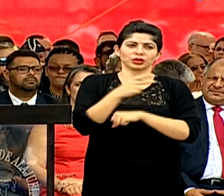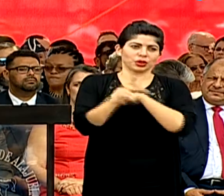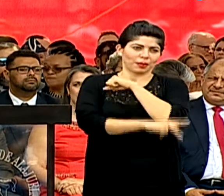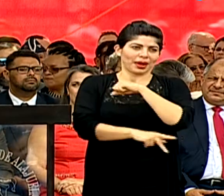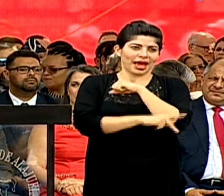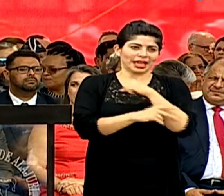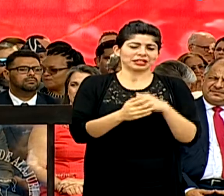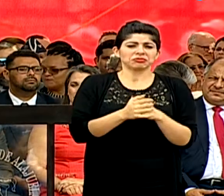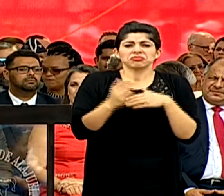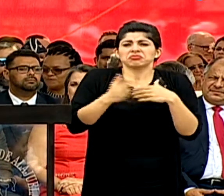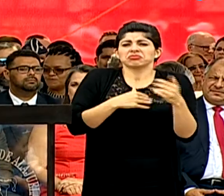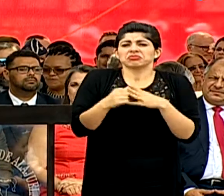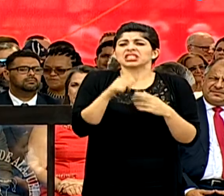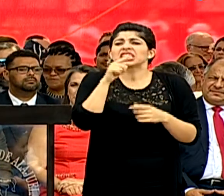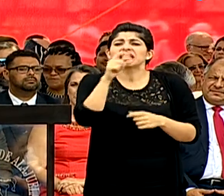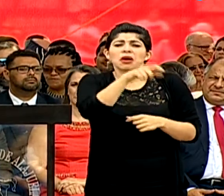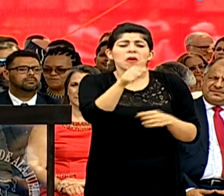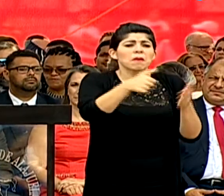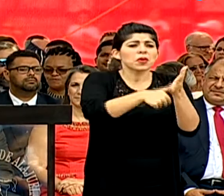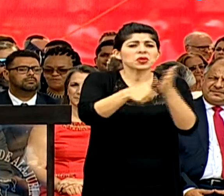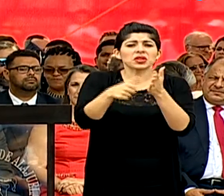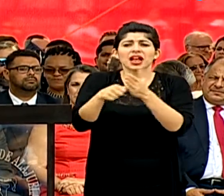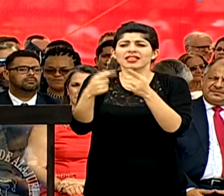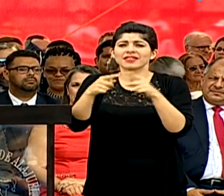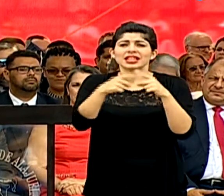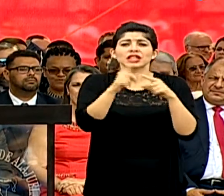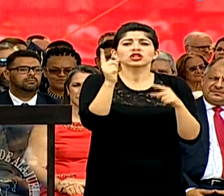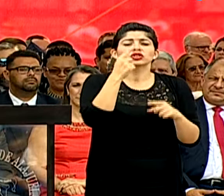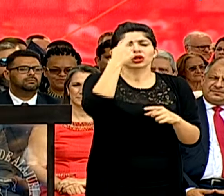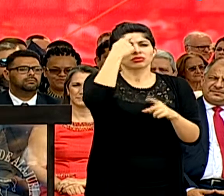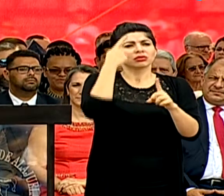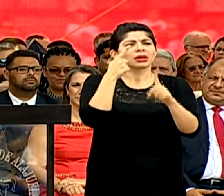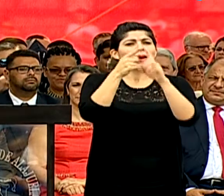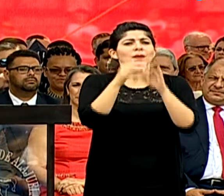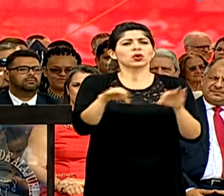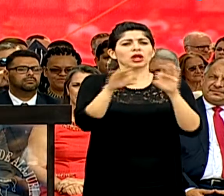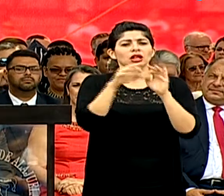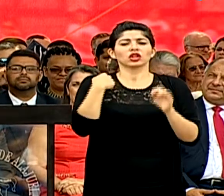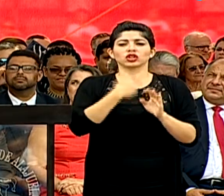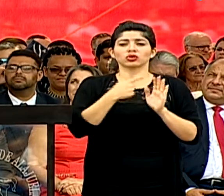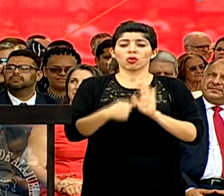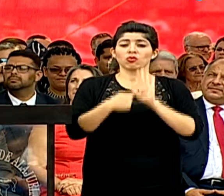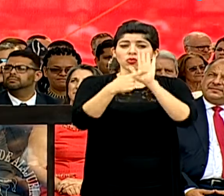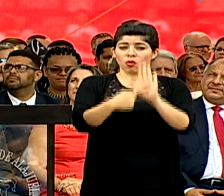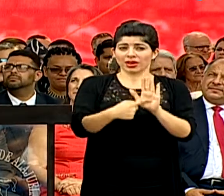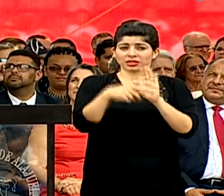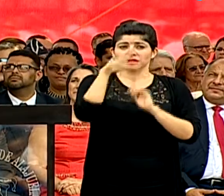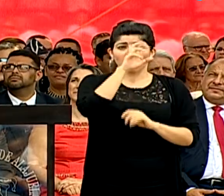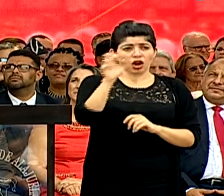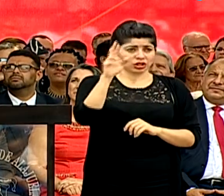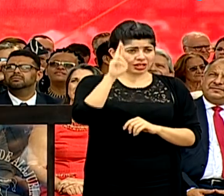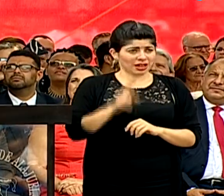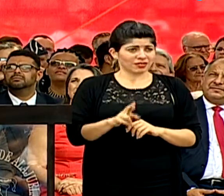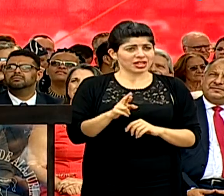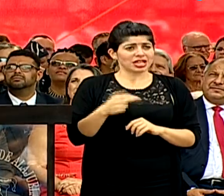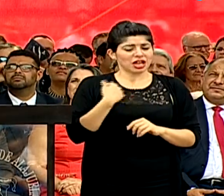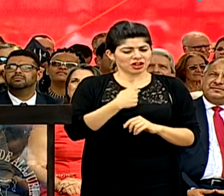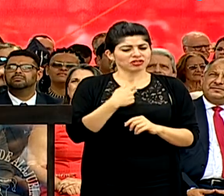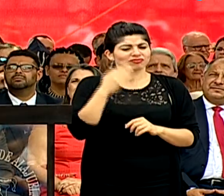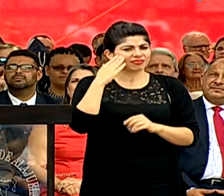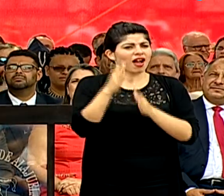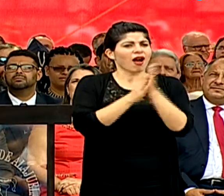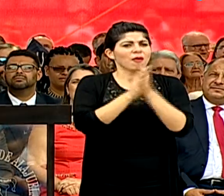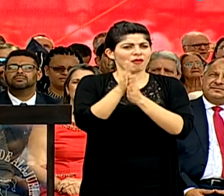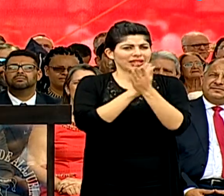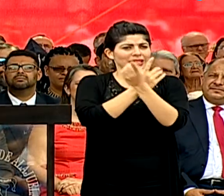Sin importar por quién votaron, porque lo que más importa es que demostramos que Costa Rica aprovechamos nuestra democracia.